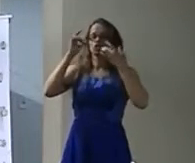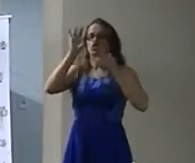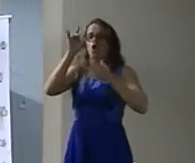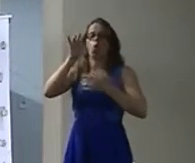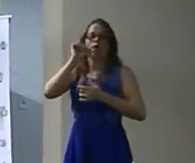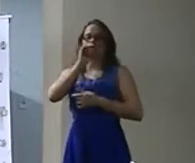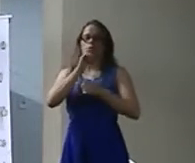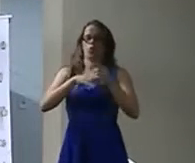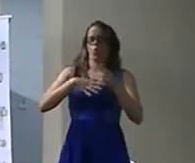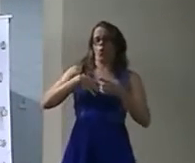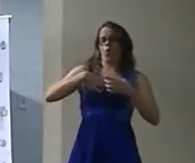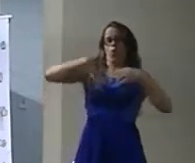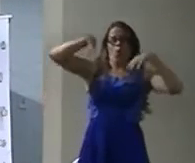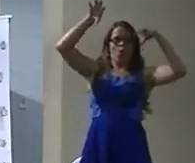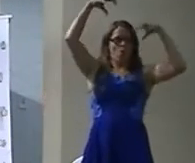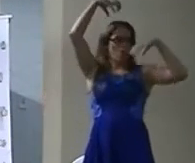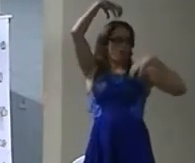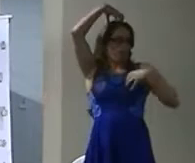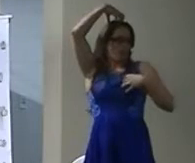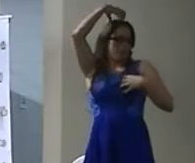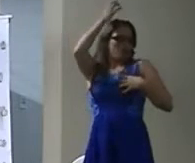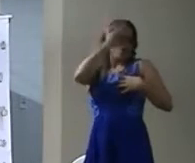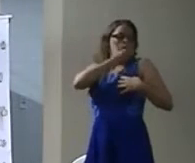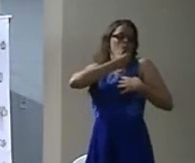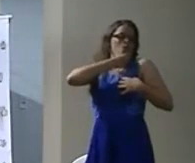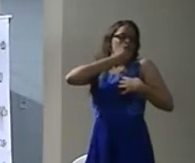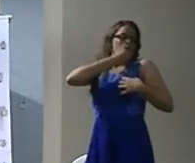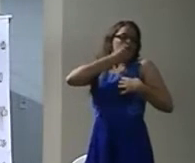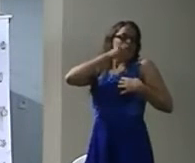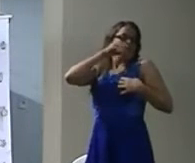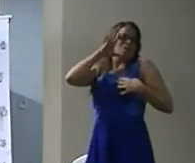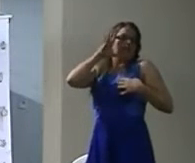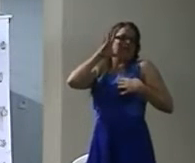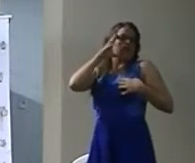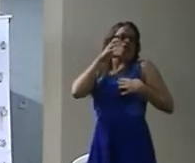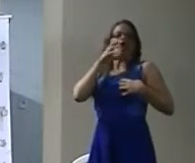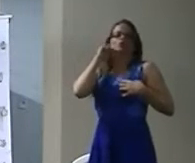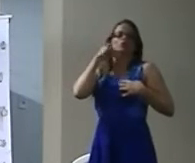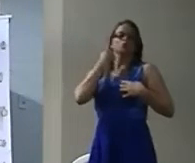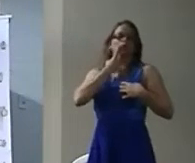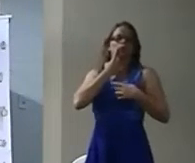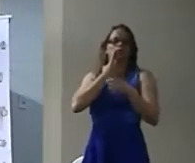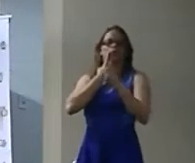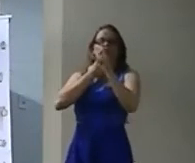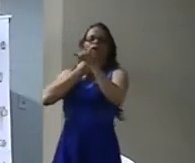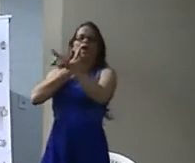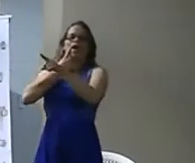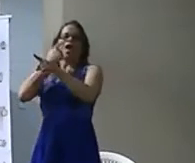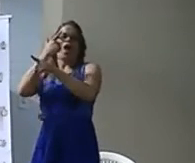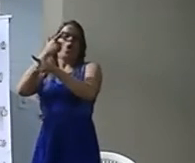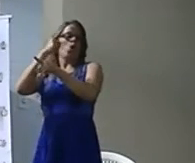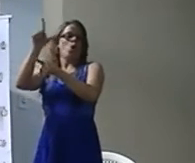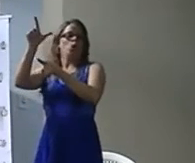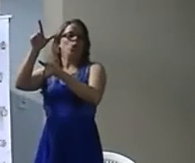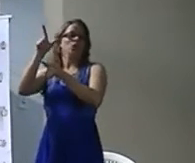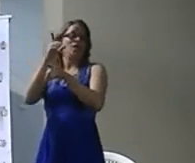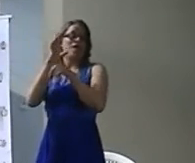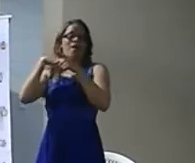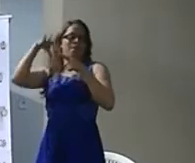surdo Os outros São ouvintes Que não prestam A madrasta E as irmãs E o que mais for E assim